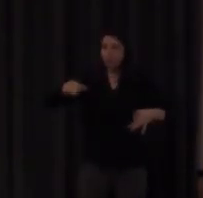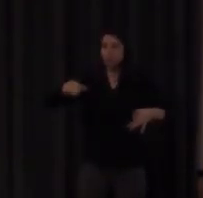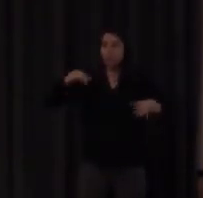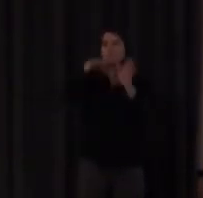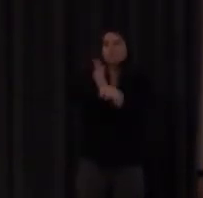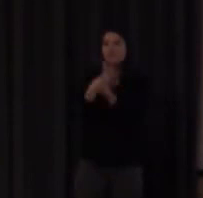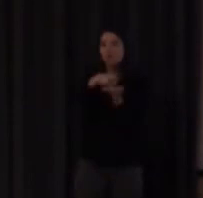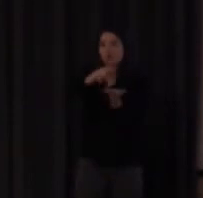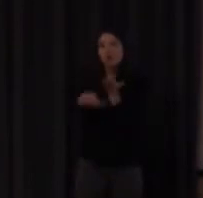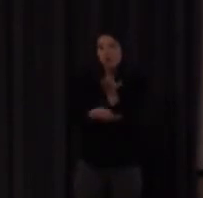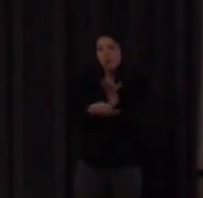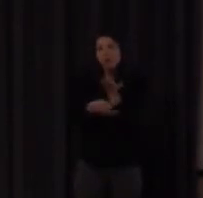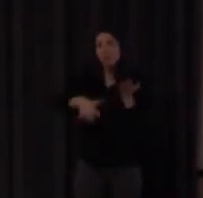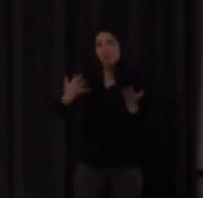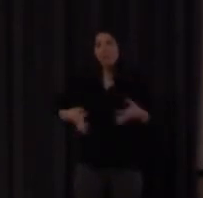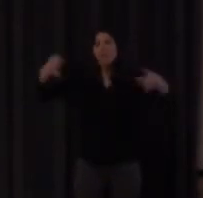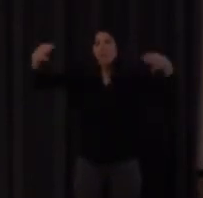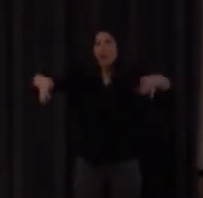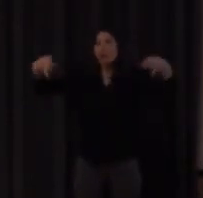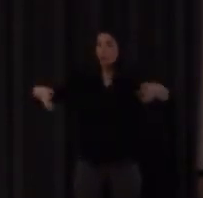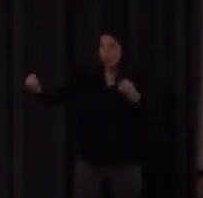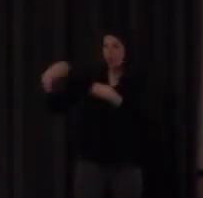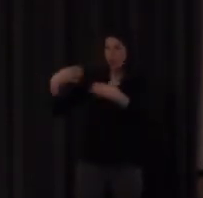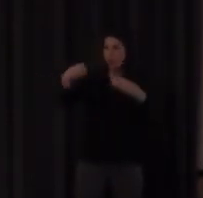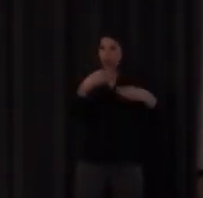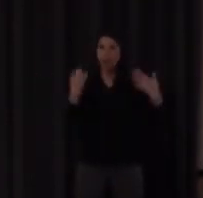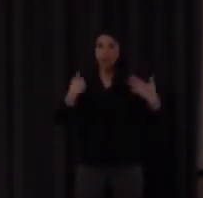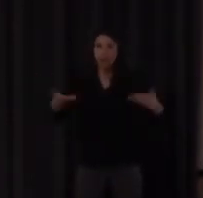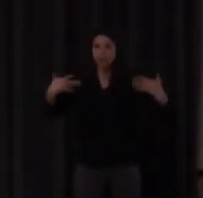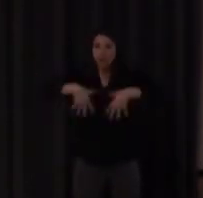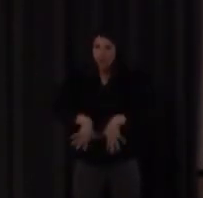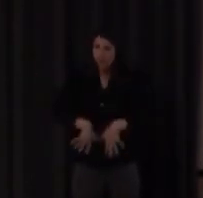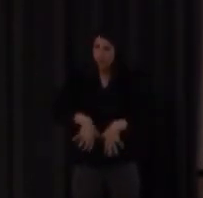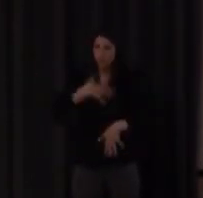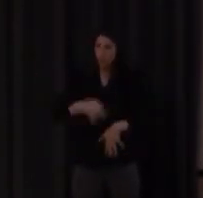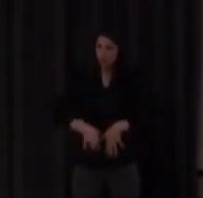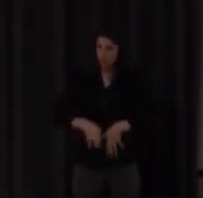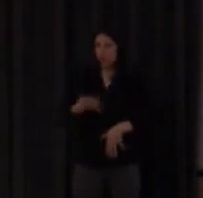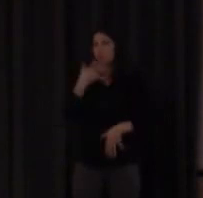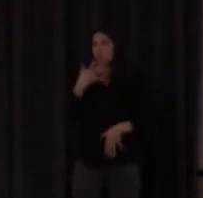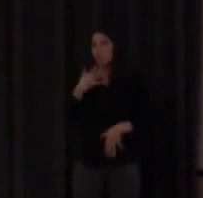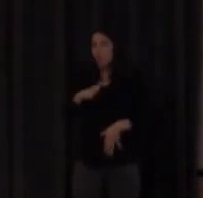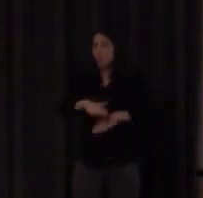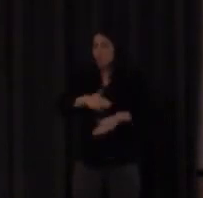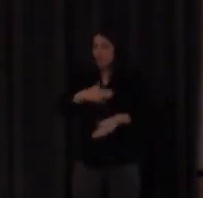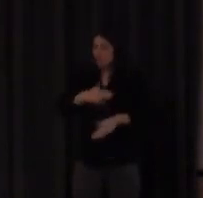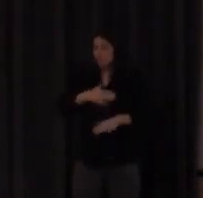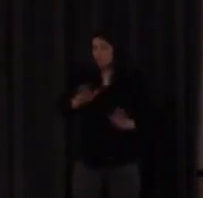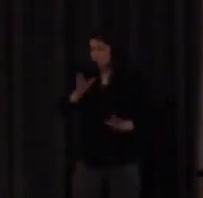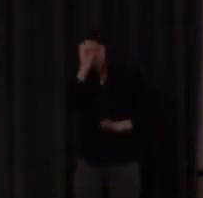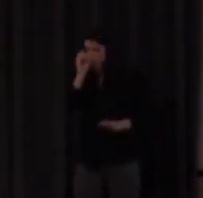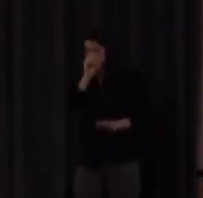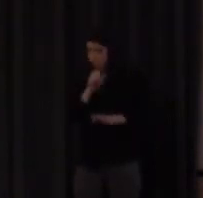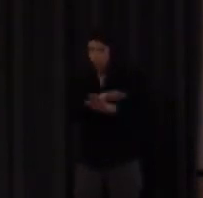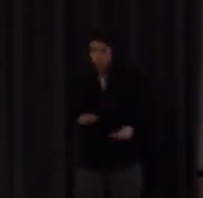puede ser adquirido de manera natural por lo tanto para mí la manera natural de aprender en el caso de los alumnos sordos es a